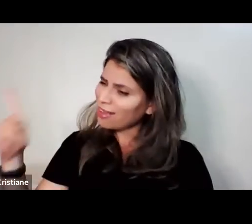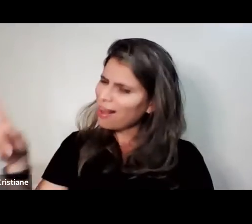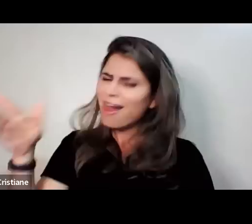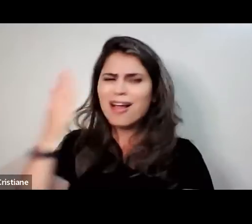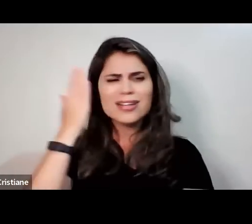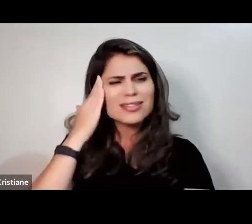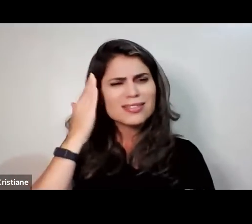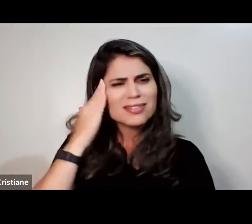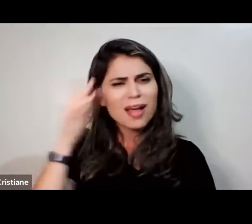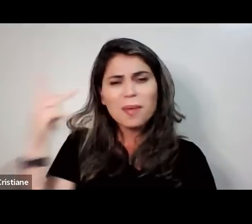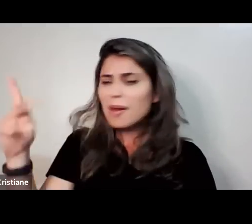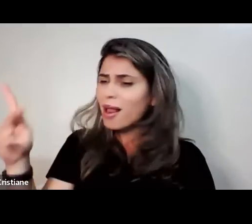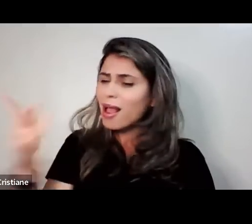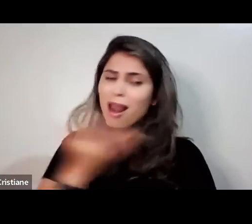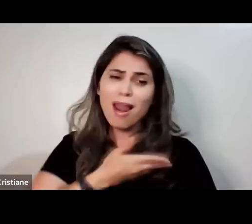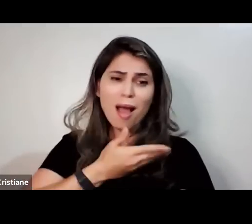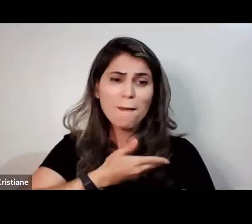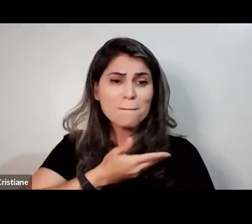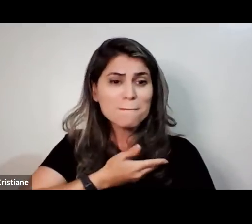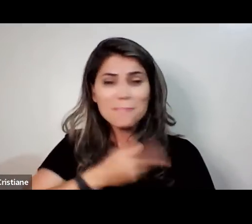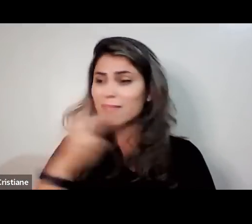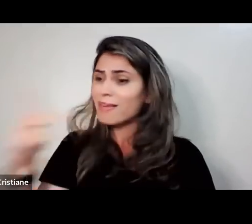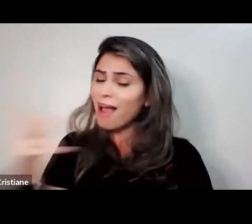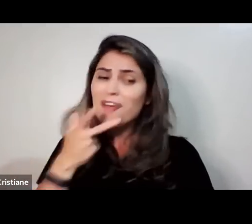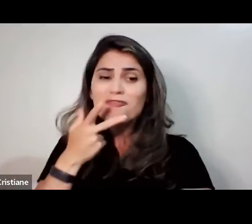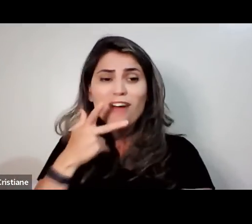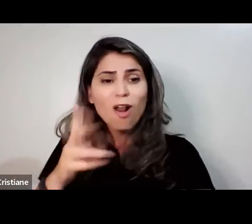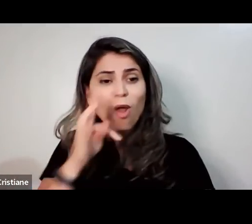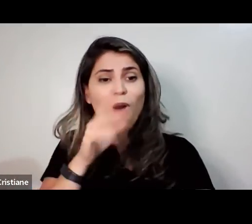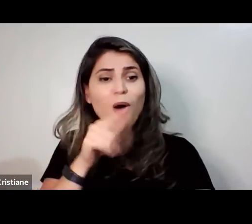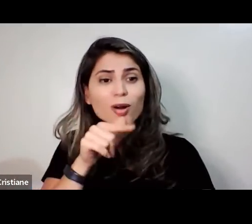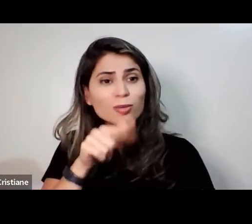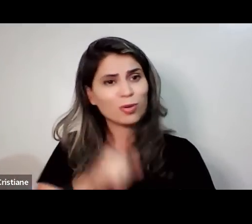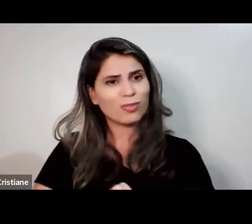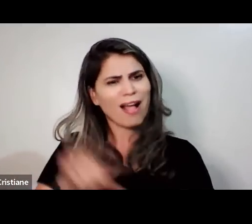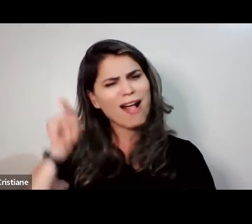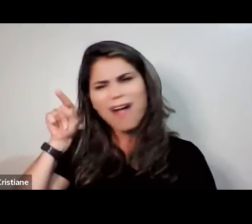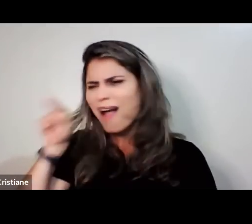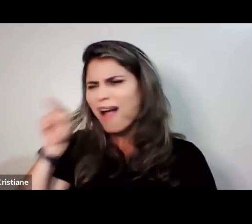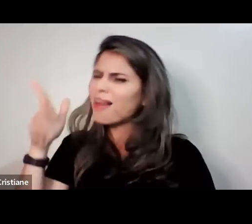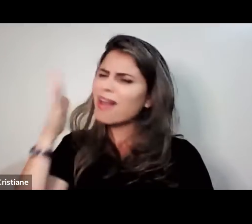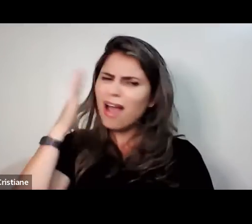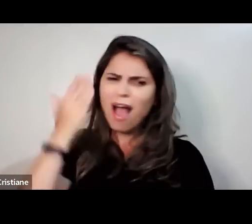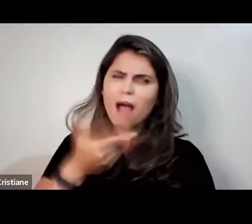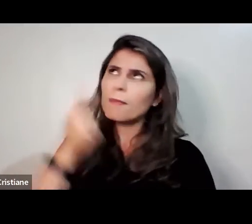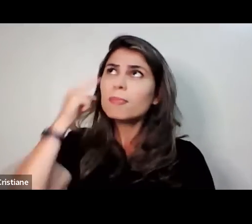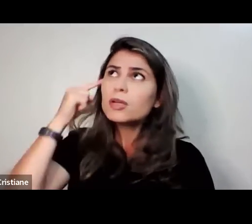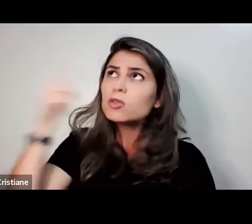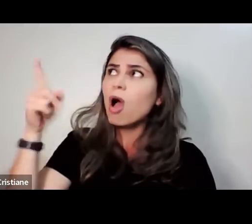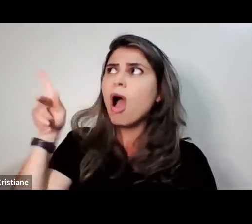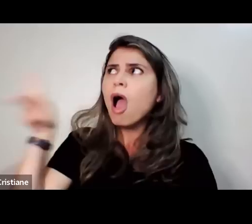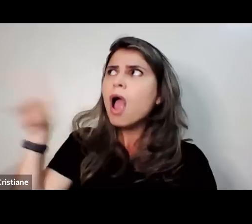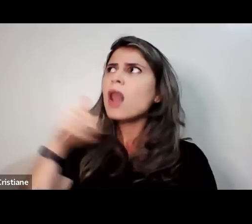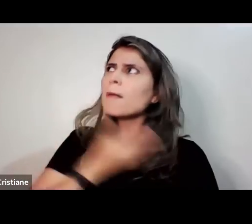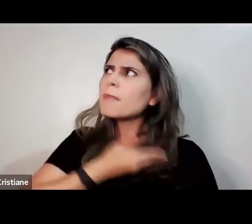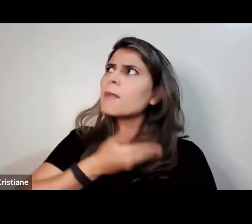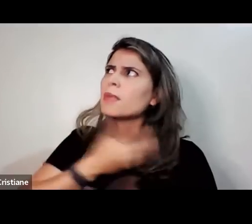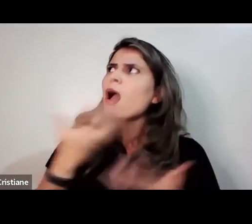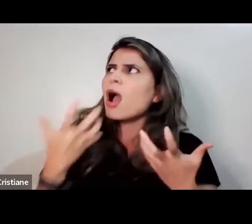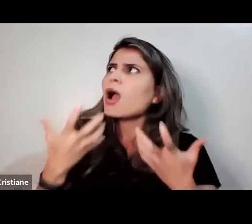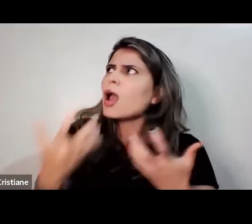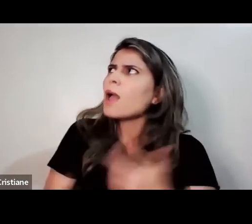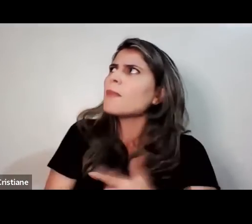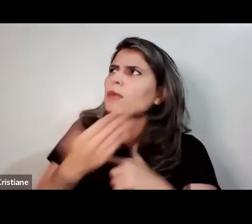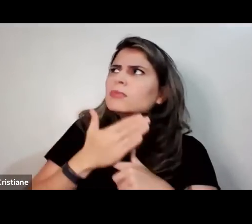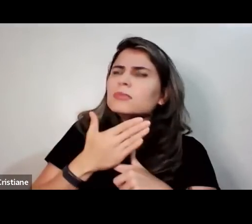ou mais um pouco, usando esse projeto e dando esse testemunho muito legal, muito bacana, mostrando a eficiência.